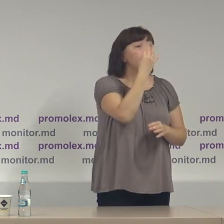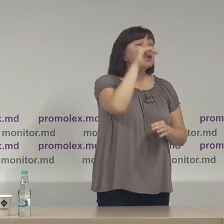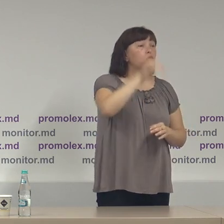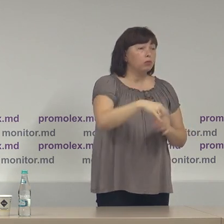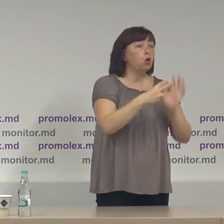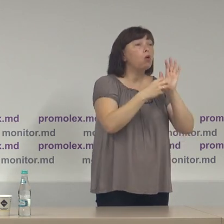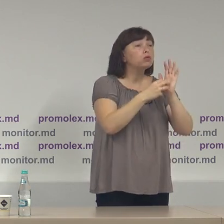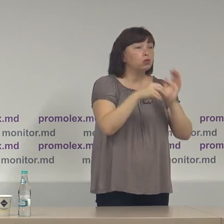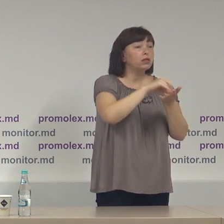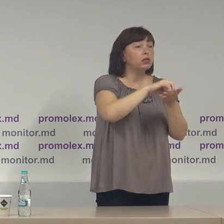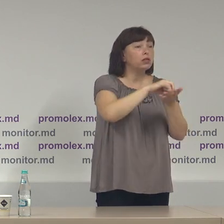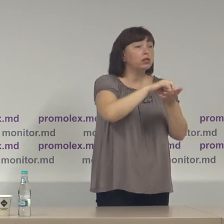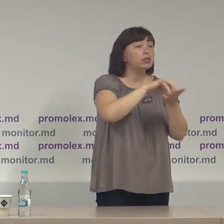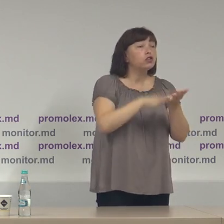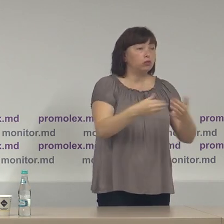registrări noi.